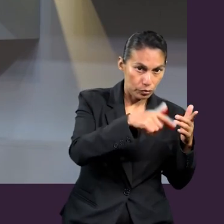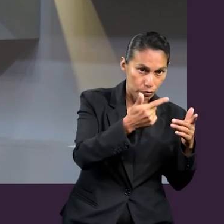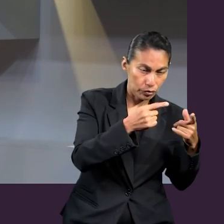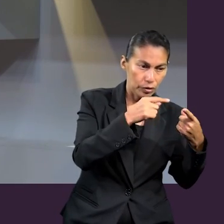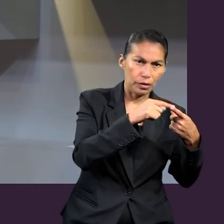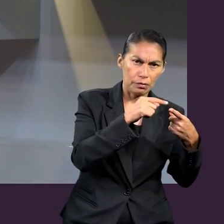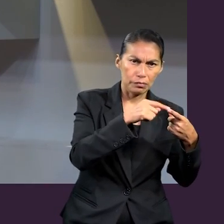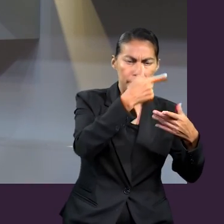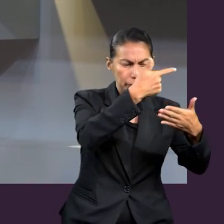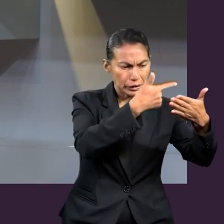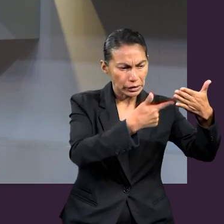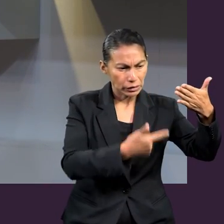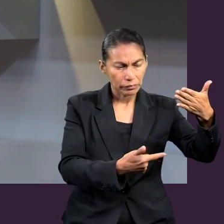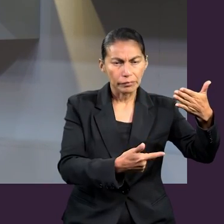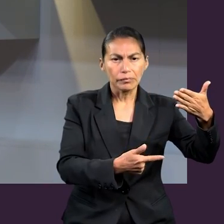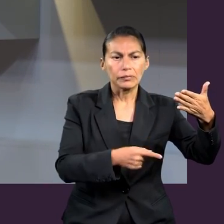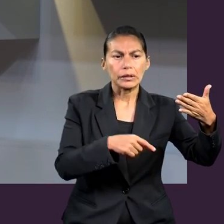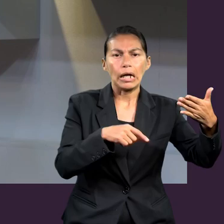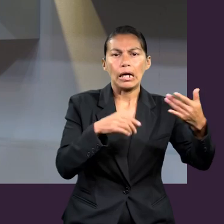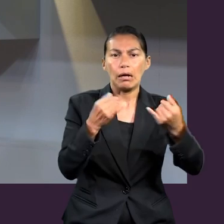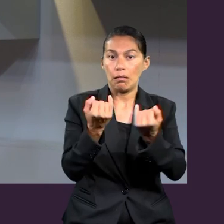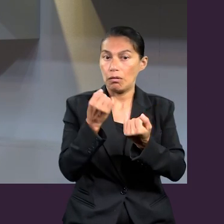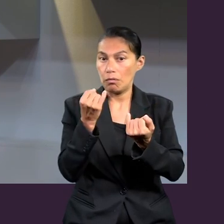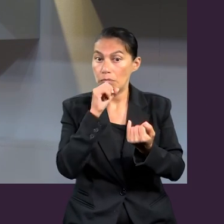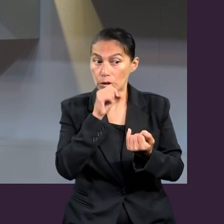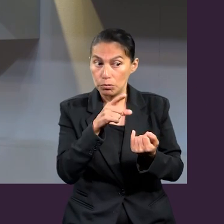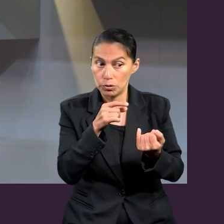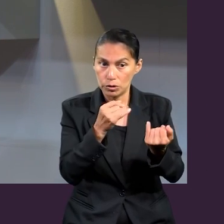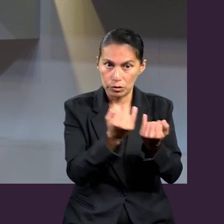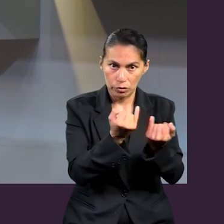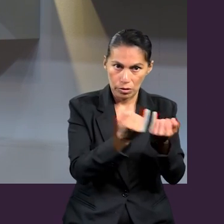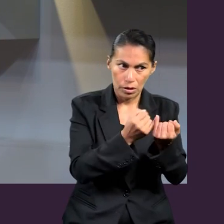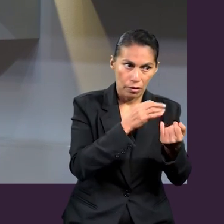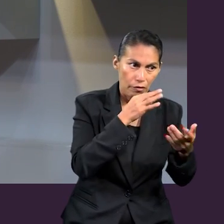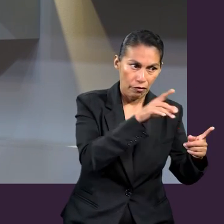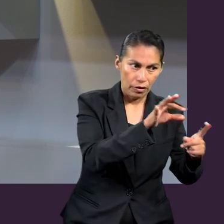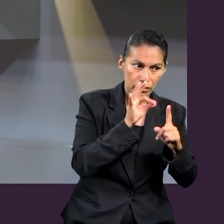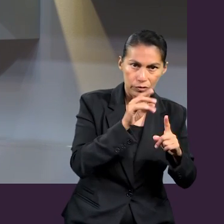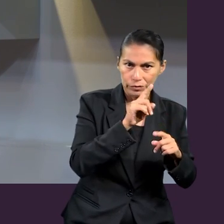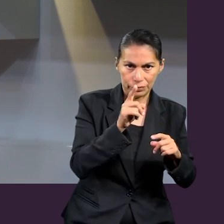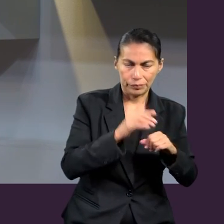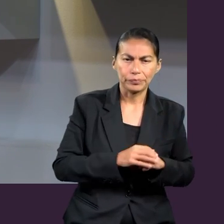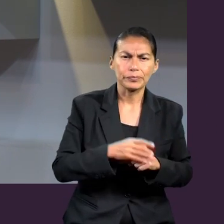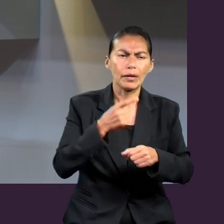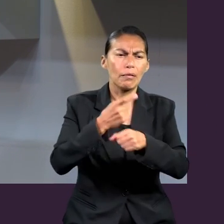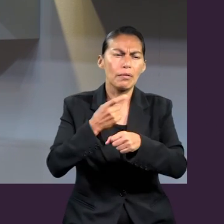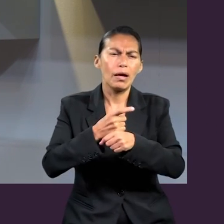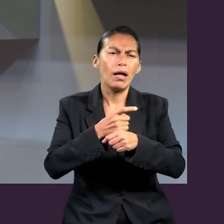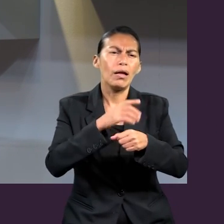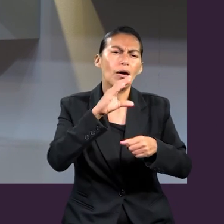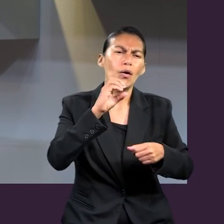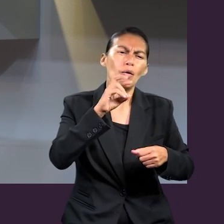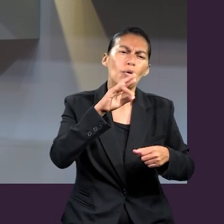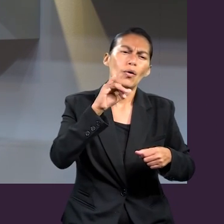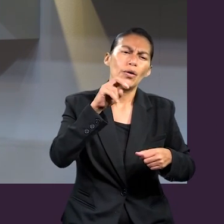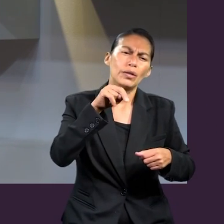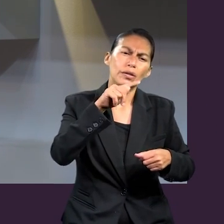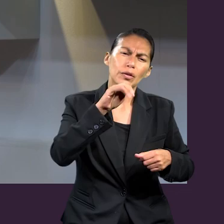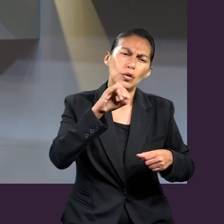otros incluso que no están aquí en Efesios. En 1 Corintios capítulo 12 hay dos listas también de dones espirituales. Ya llevamos tres.